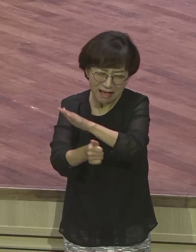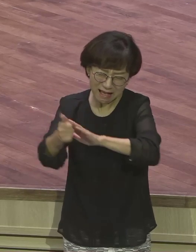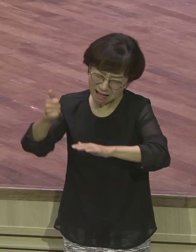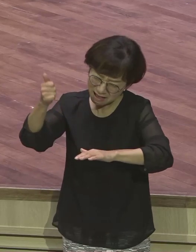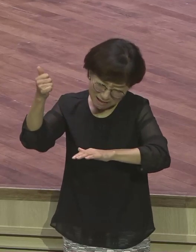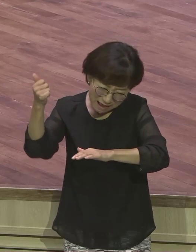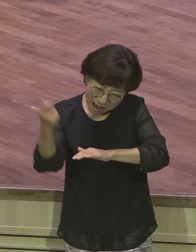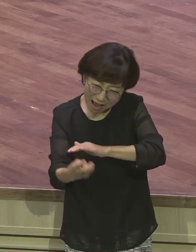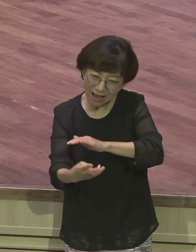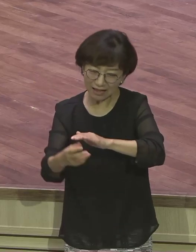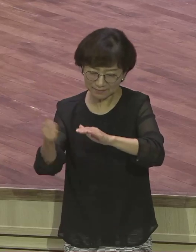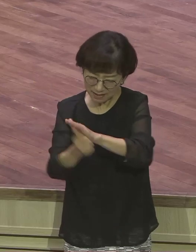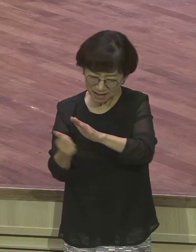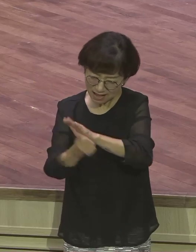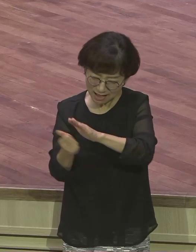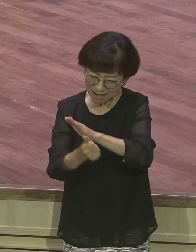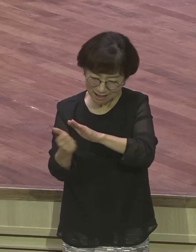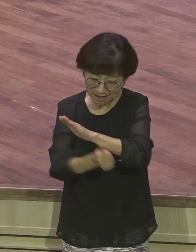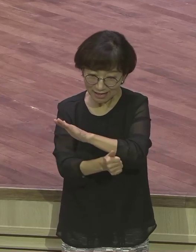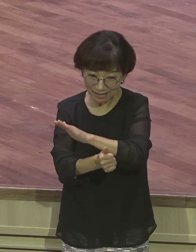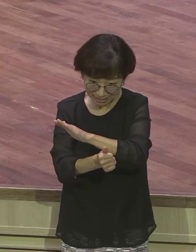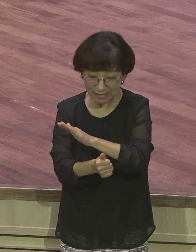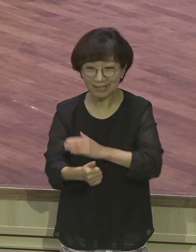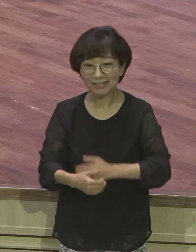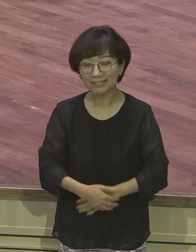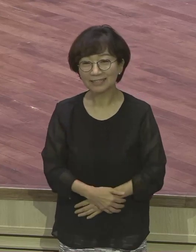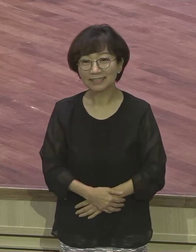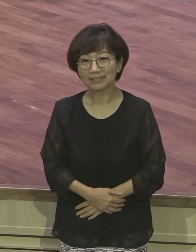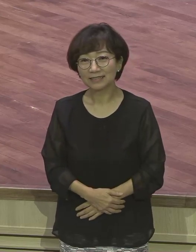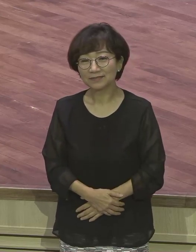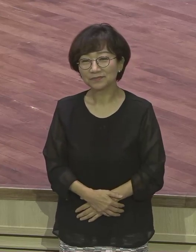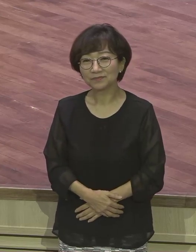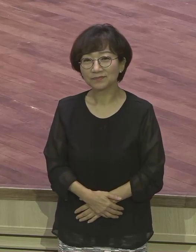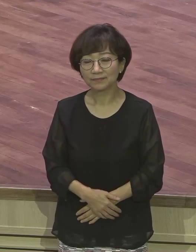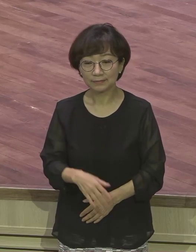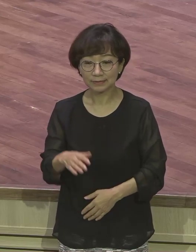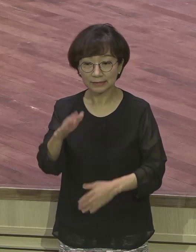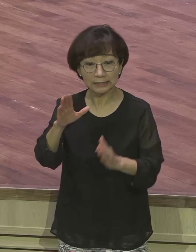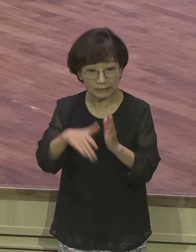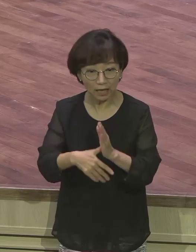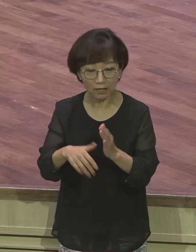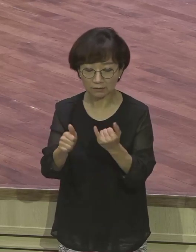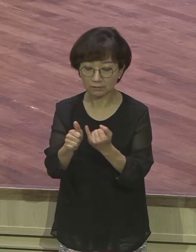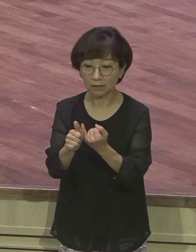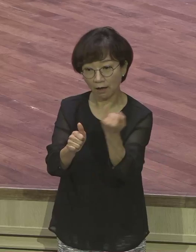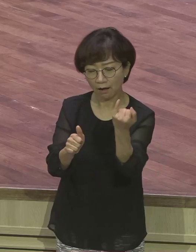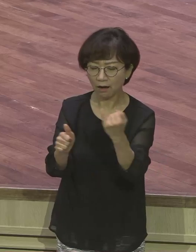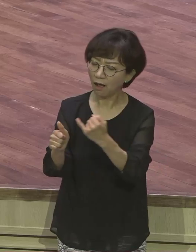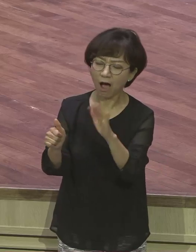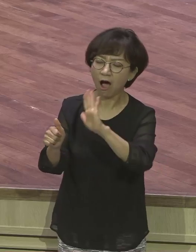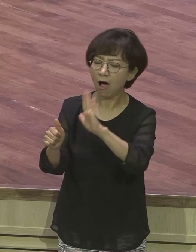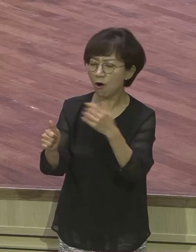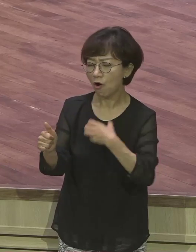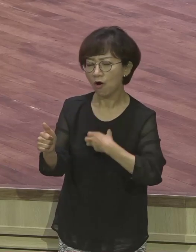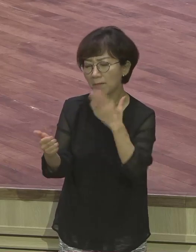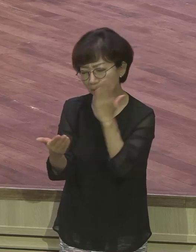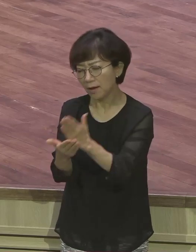실패시 거듭하는 이 상황이 있었는데 이 아내가 말이죠. 아니요. 당신은 할 수 있어 당신은 만들 수 있어